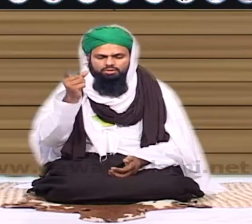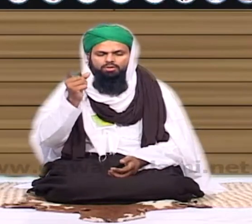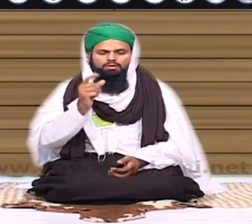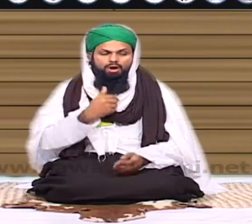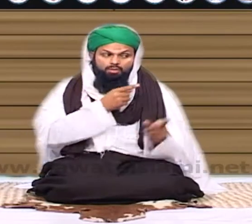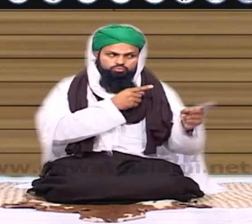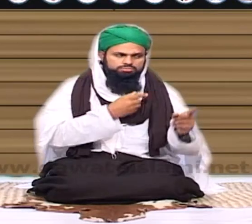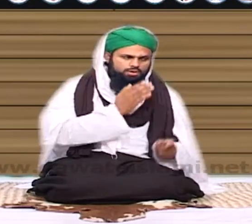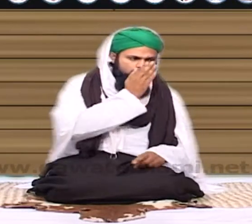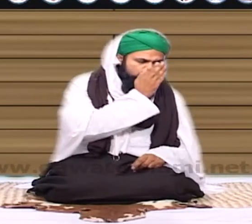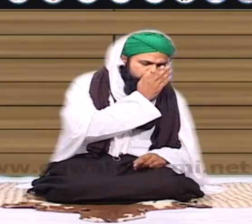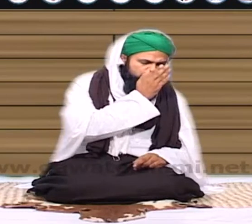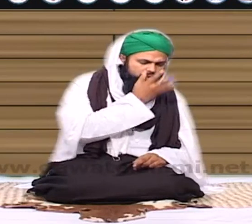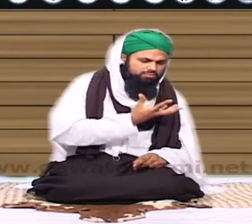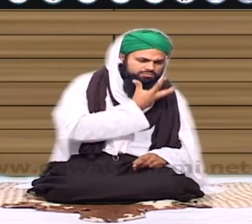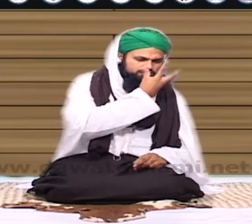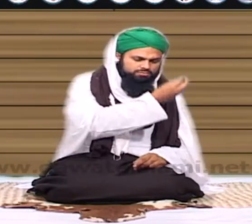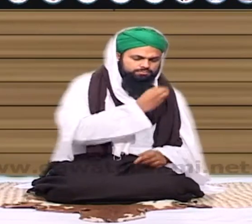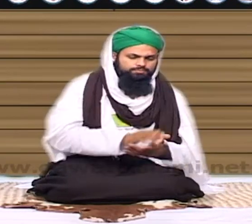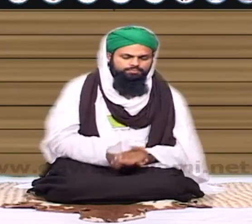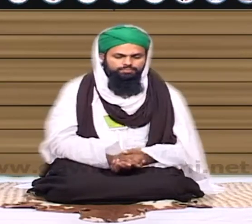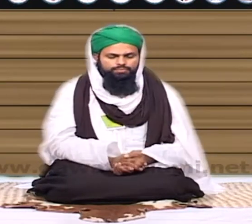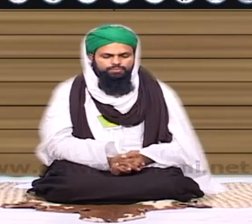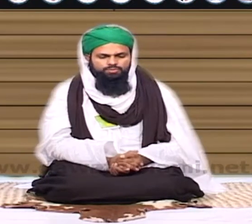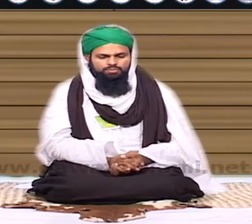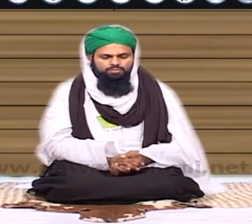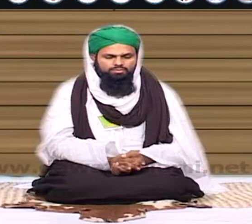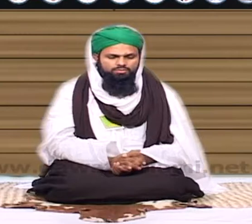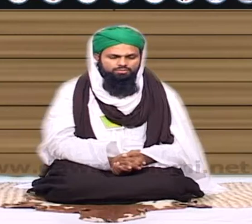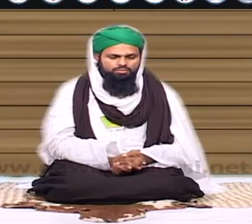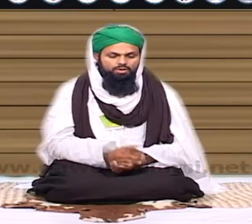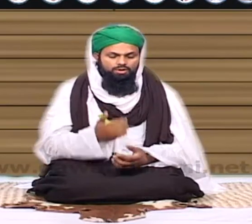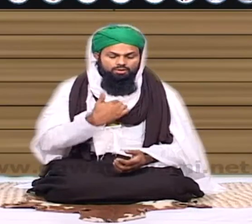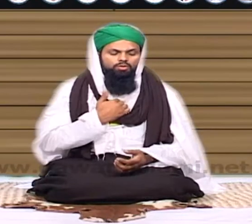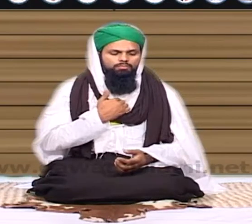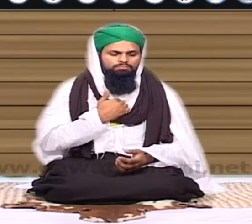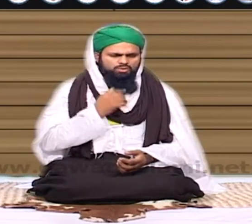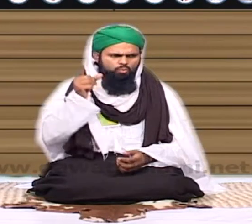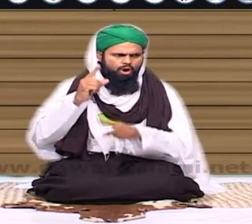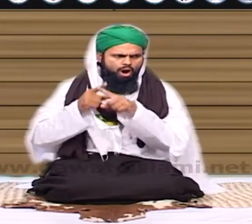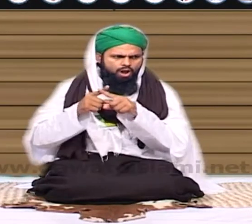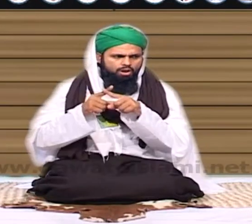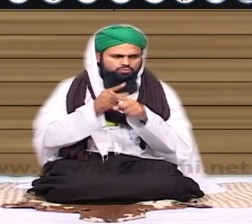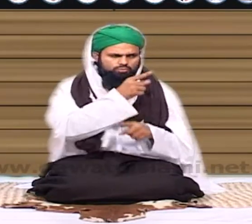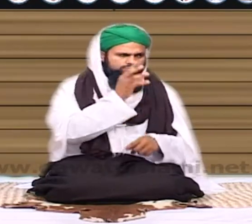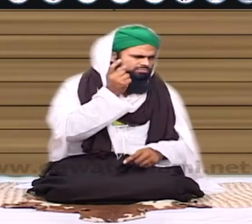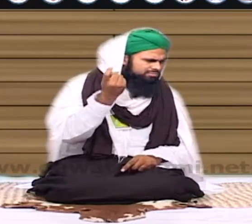کہہ دی یار یہ سا ہے جرم تو کیا میں چلتا لیکن آپ نے یہ بات سن تو نہیں اور